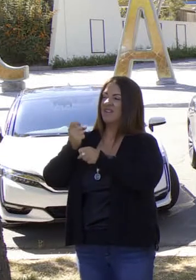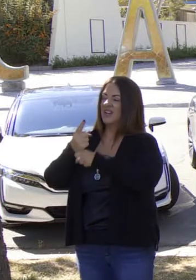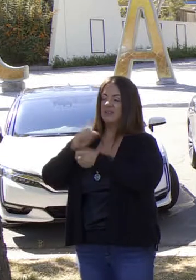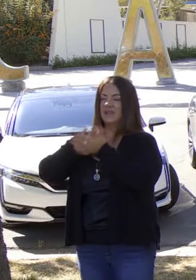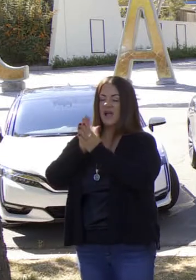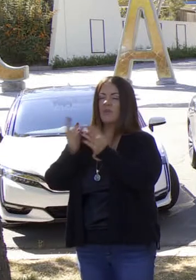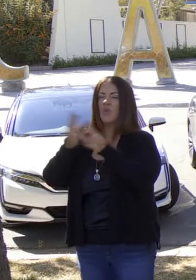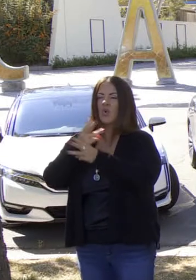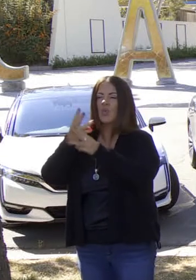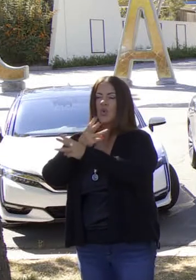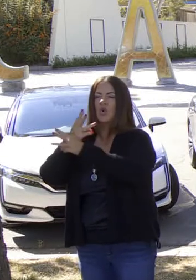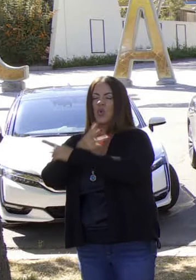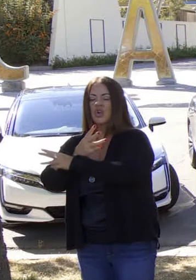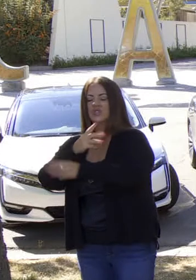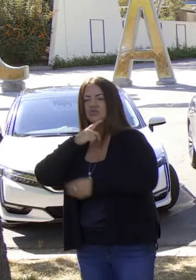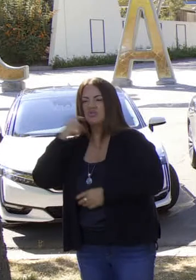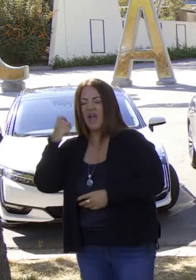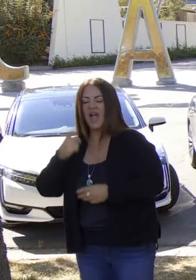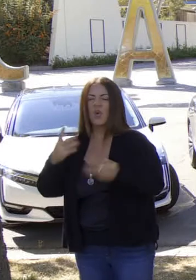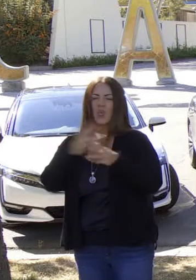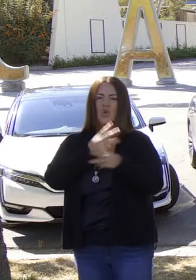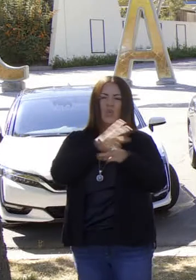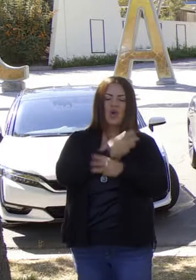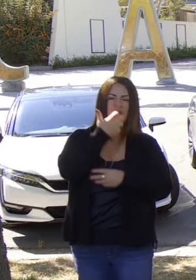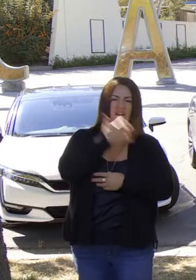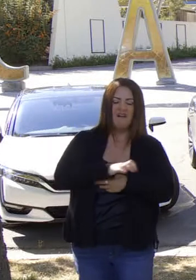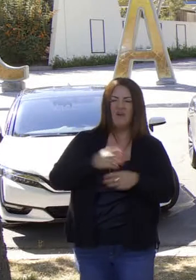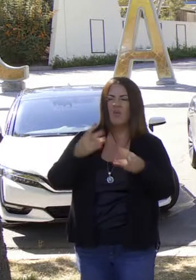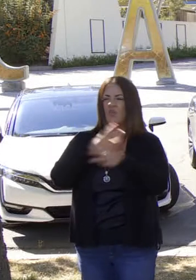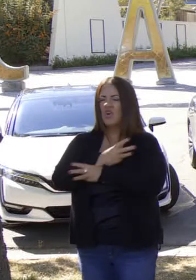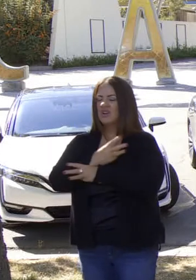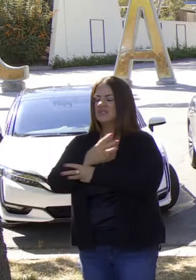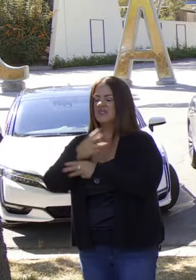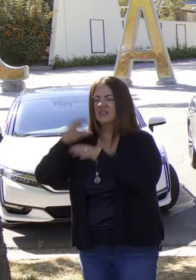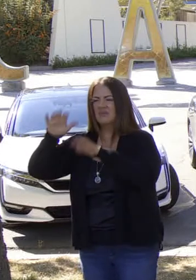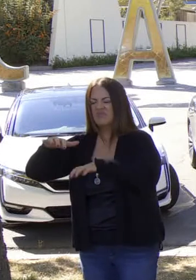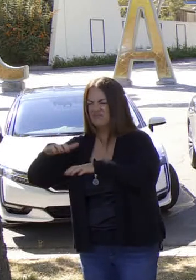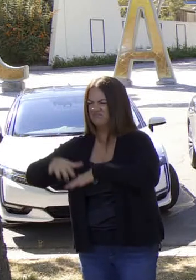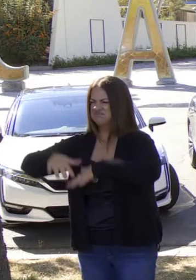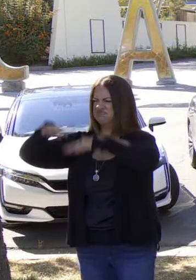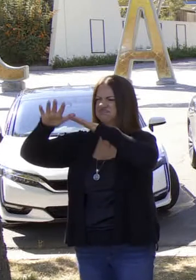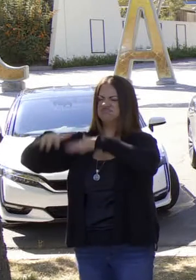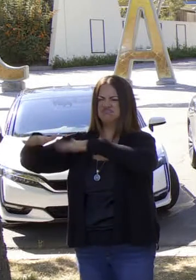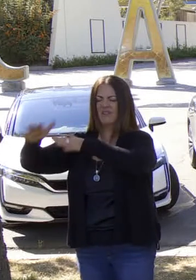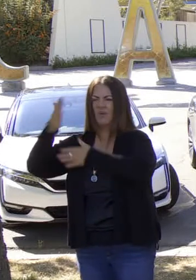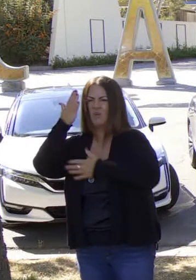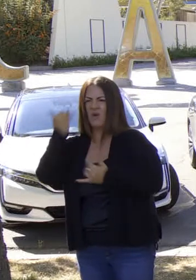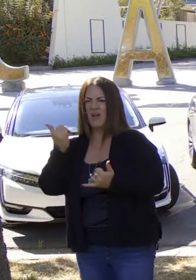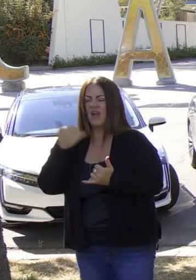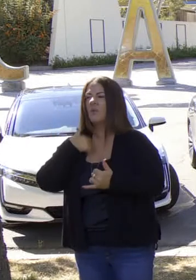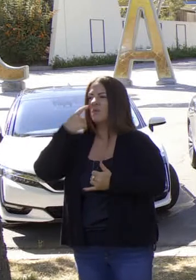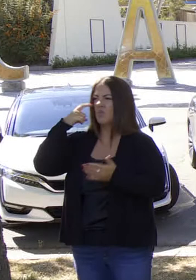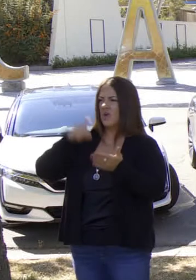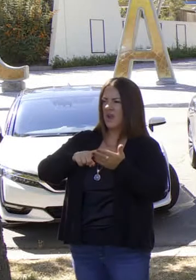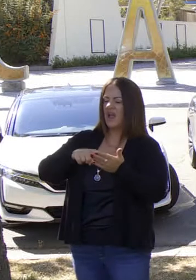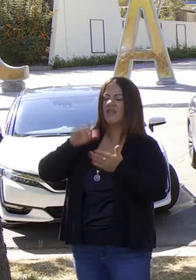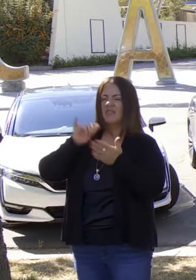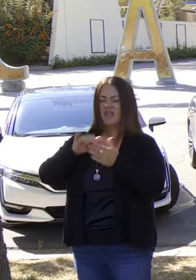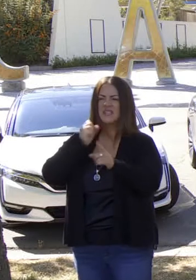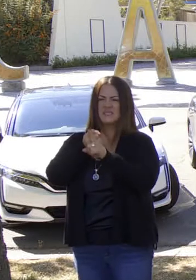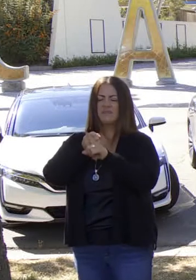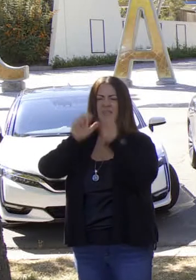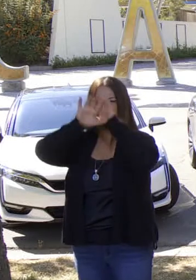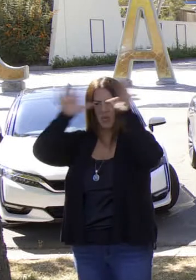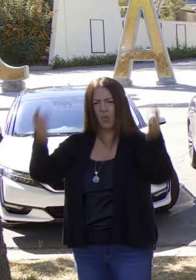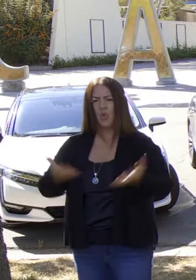pone más calor, la sequedad que se pone más seca. Lugares más húmedos que se ponen más húmedos. Reconocemos que